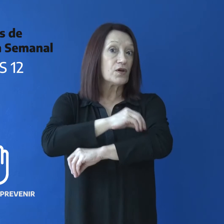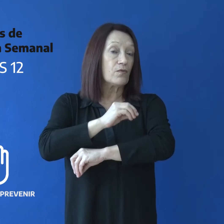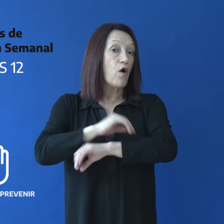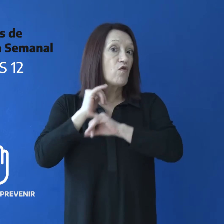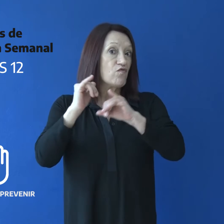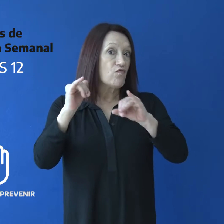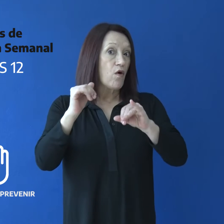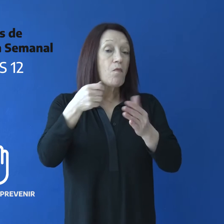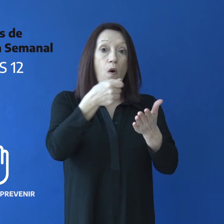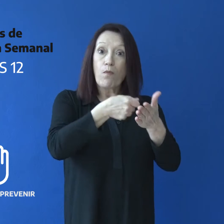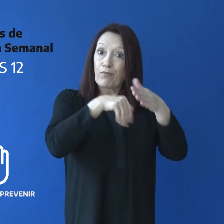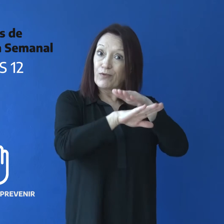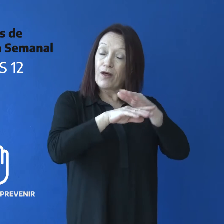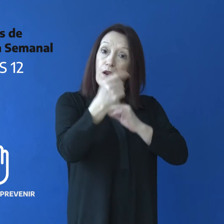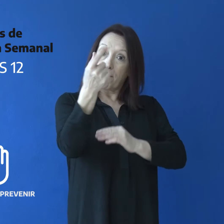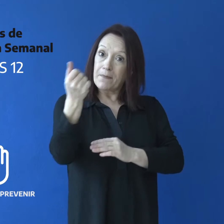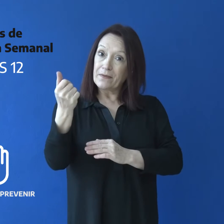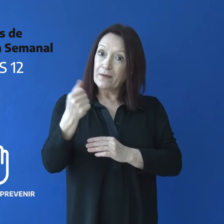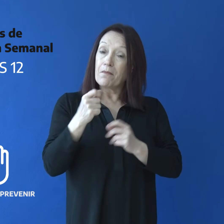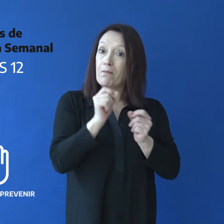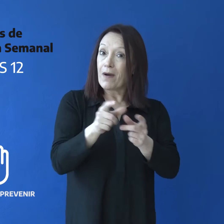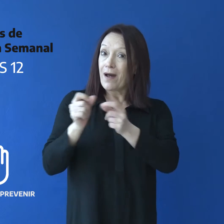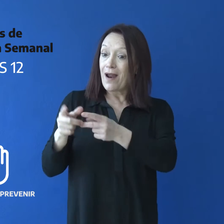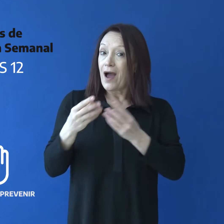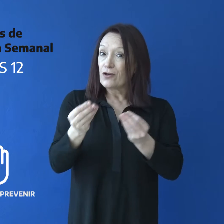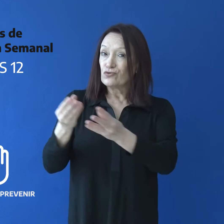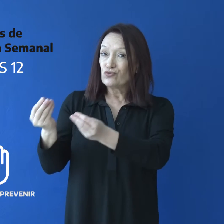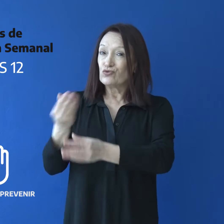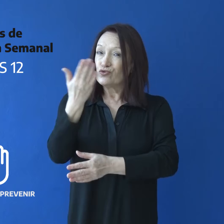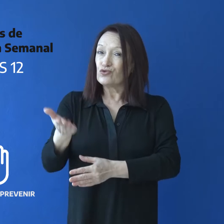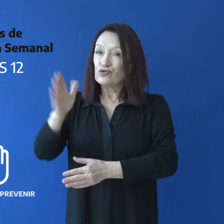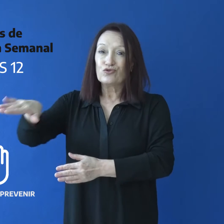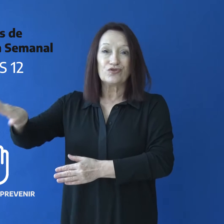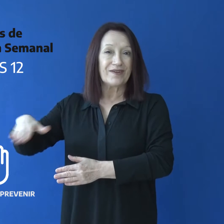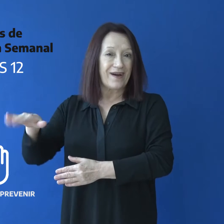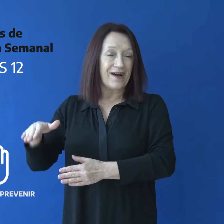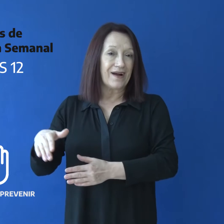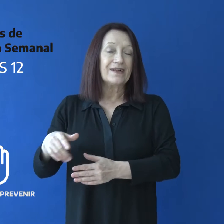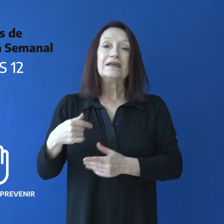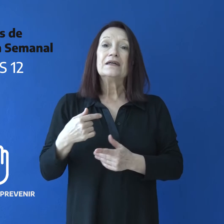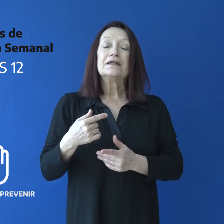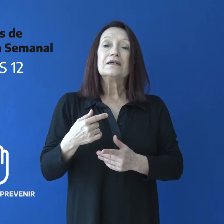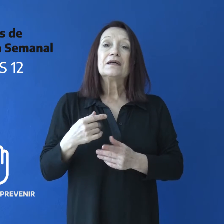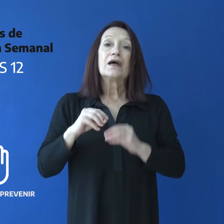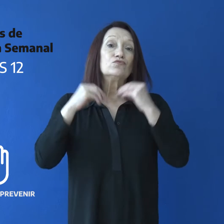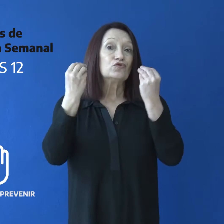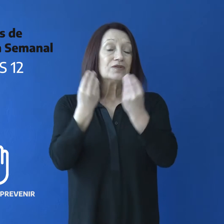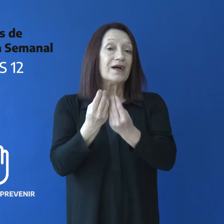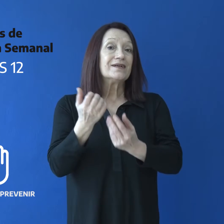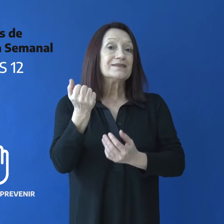informa que se encuentran acreditados los importes destinados a tarjeta social que alcanza un total de